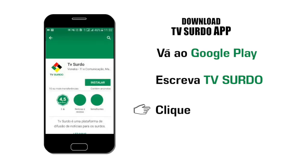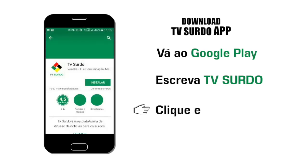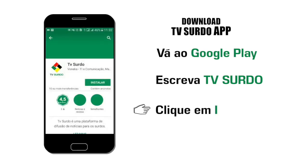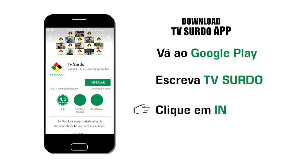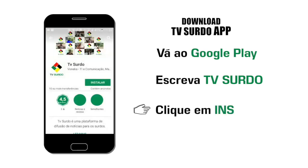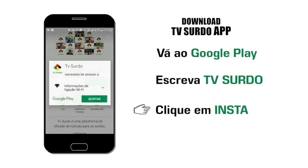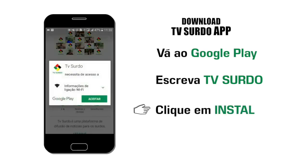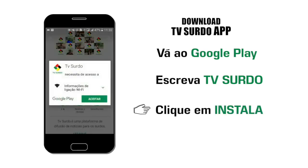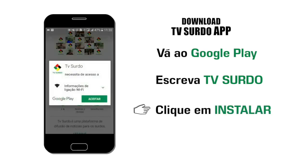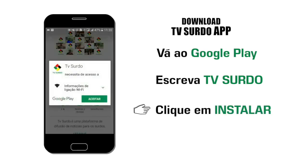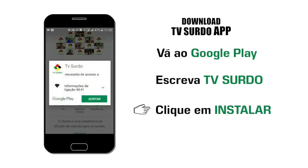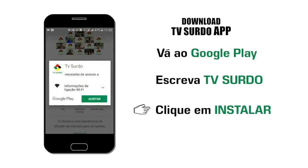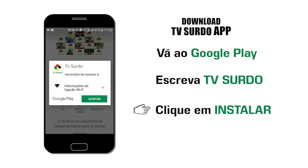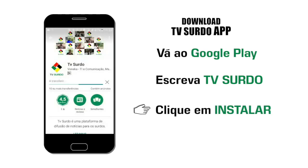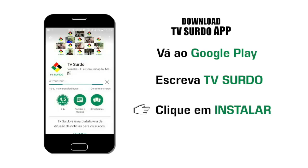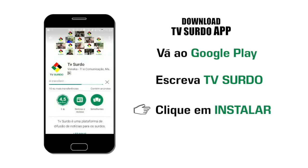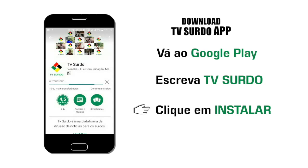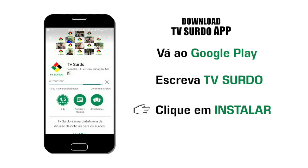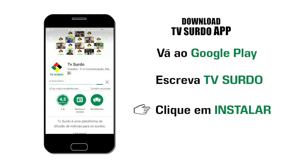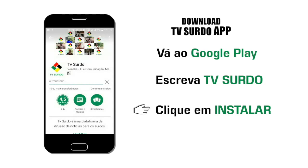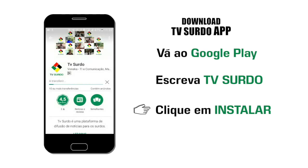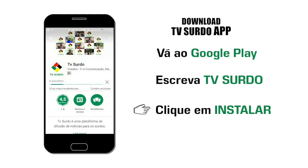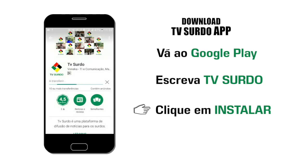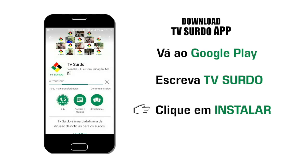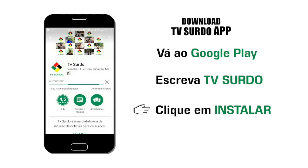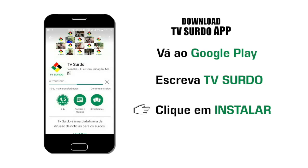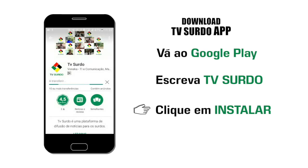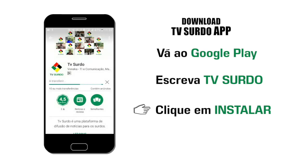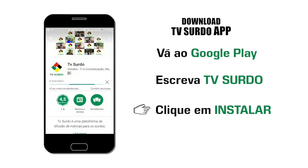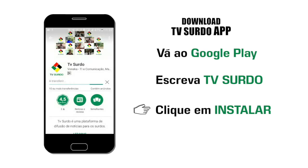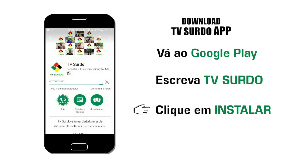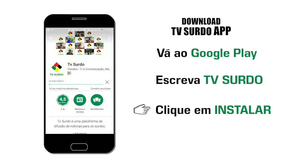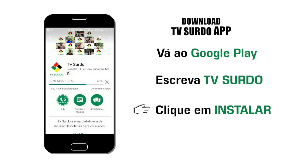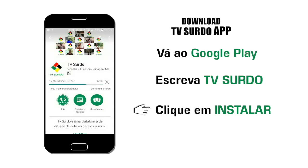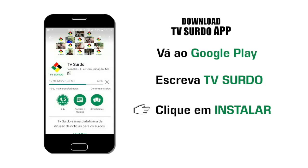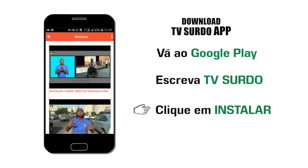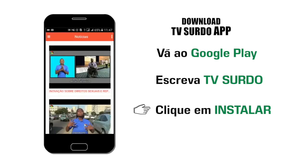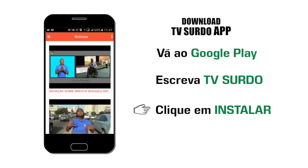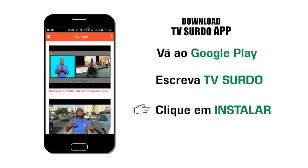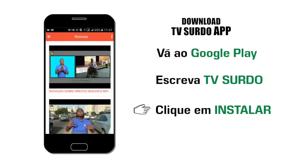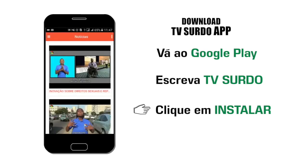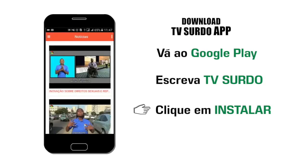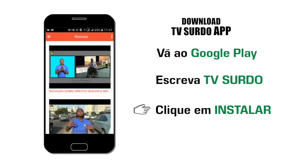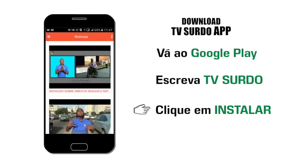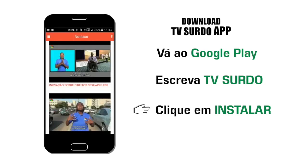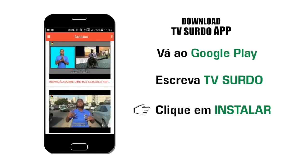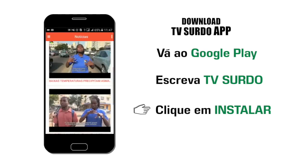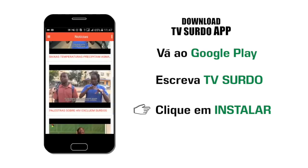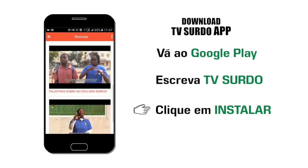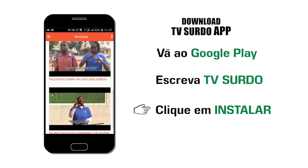Clique no ícone com o emblema da TV surdo e de seguida instale. E já está.